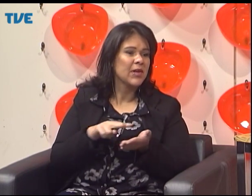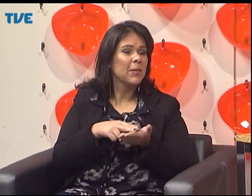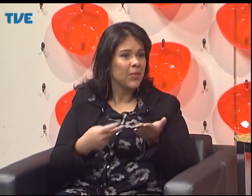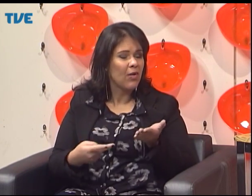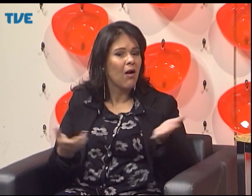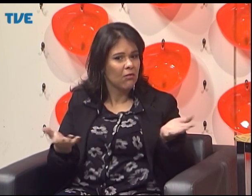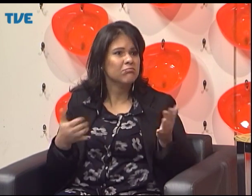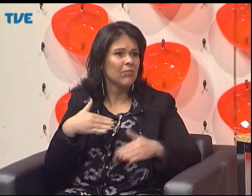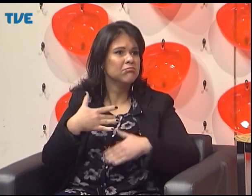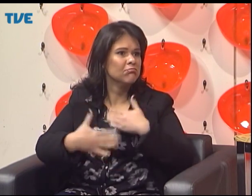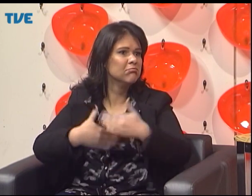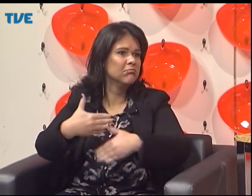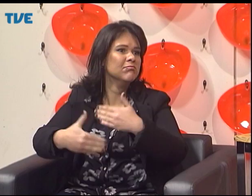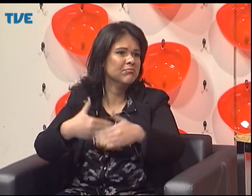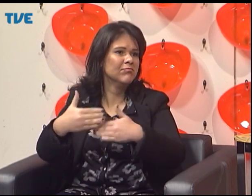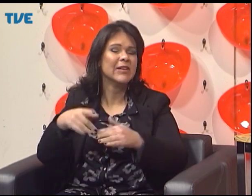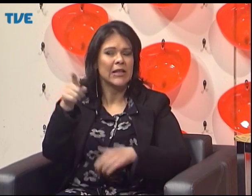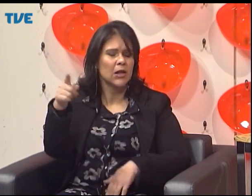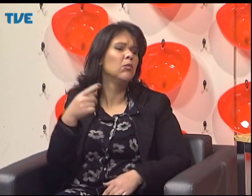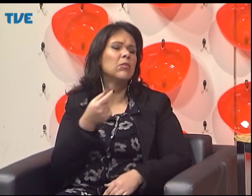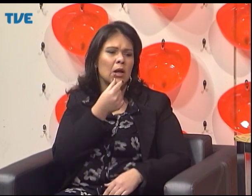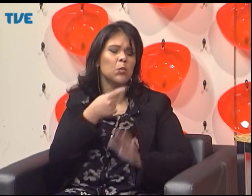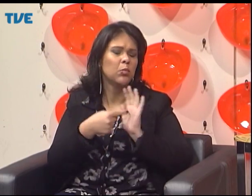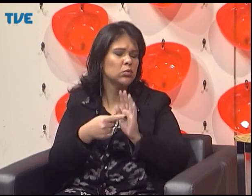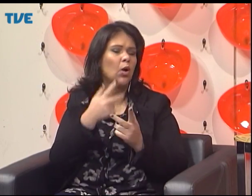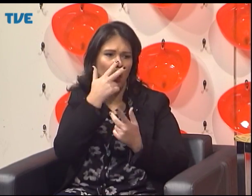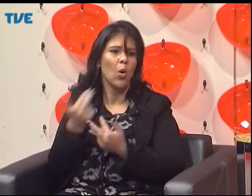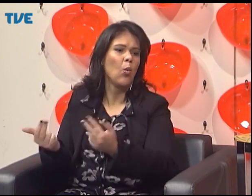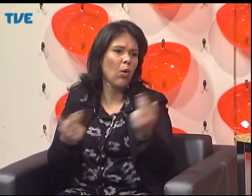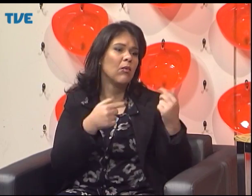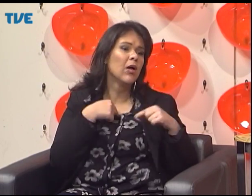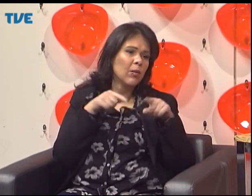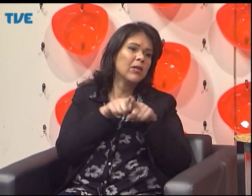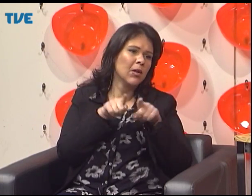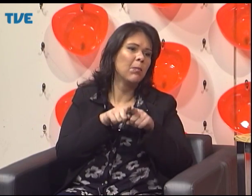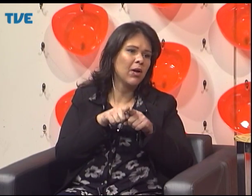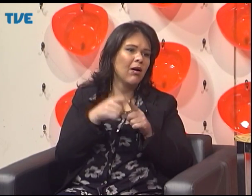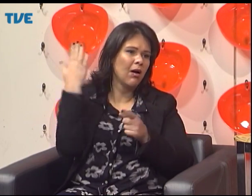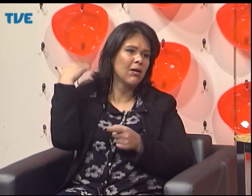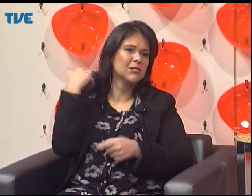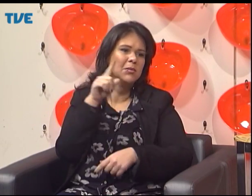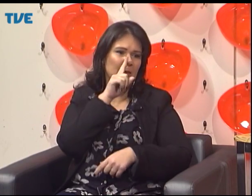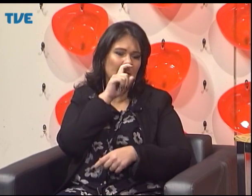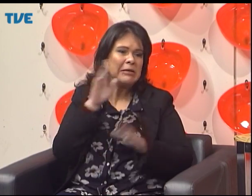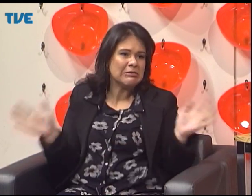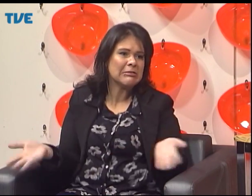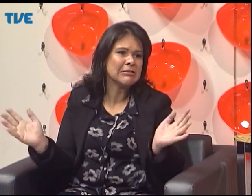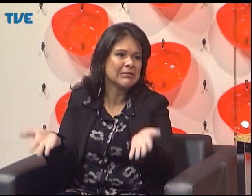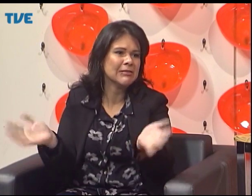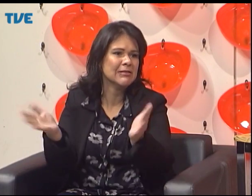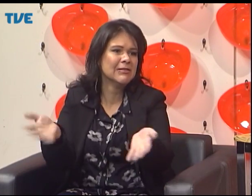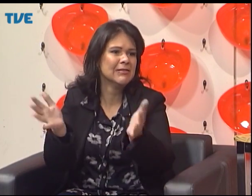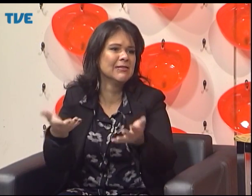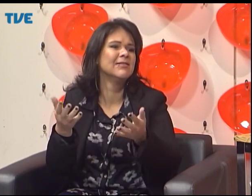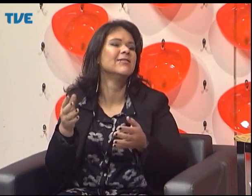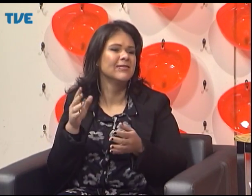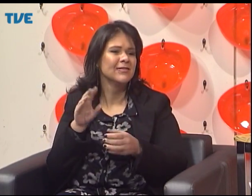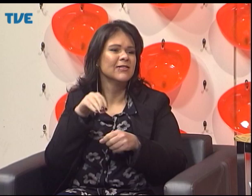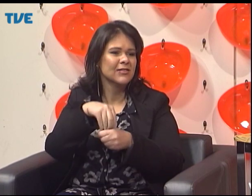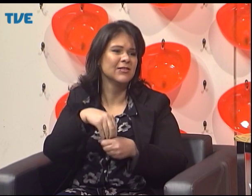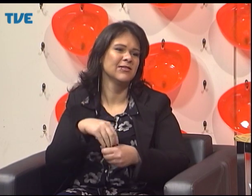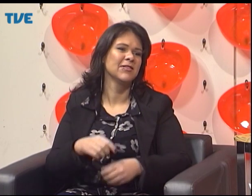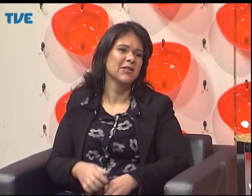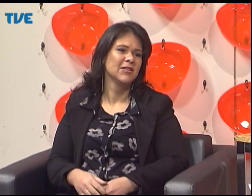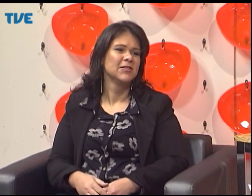para a criação e manutenção das escolas bilingues. Então, isso é o mais importante para que essas escolas também cheguem ao